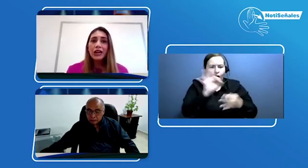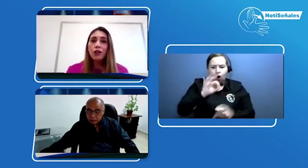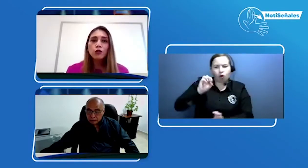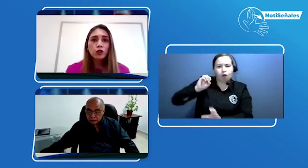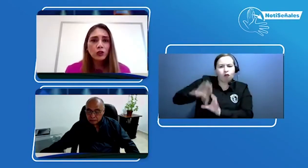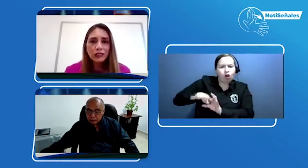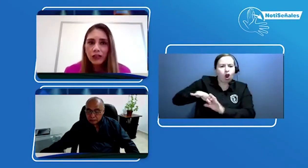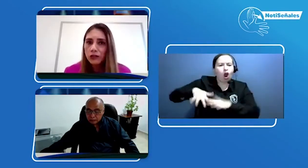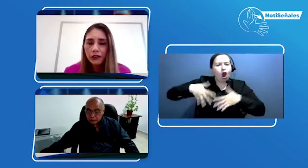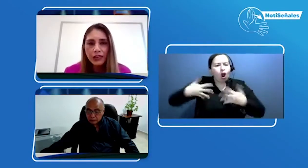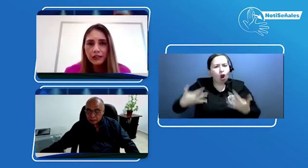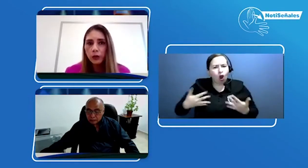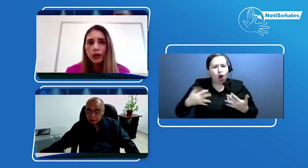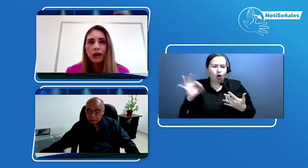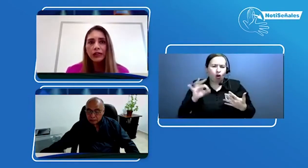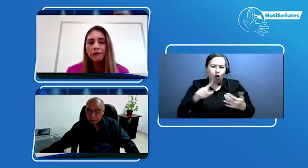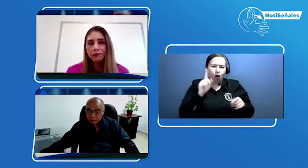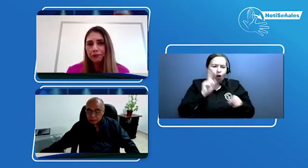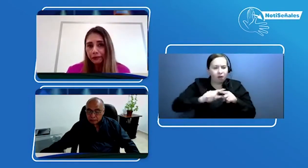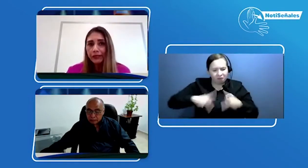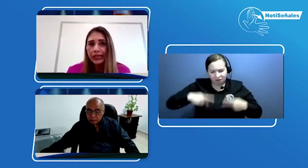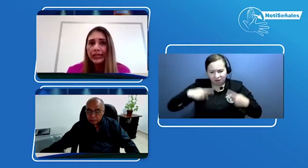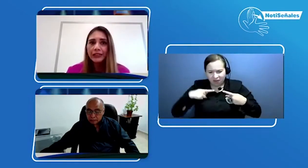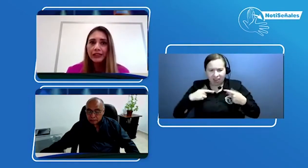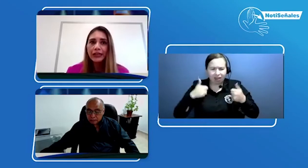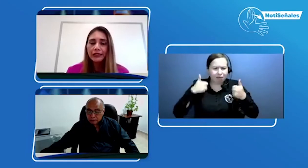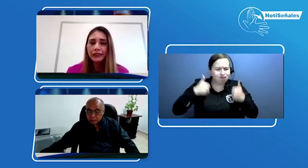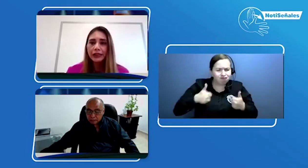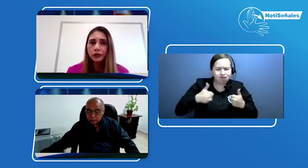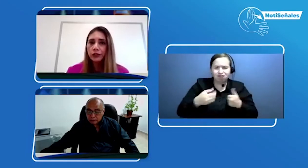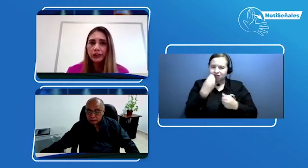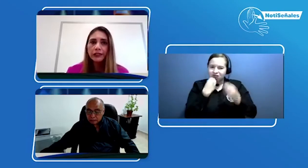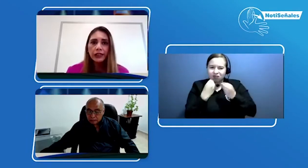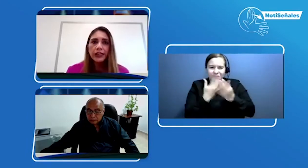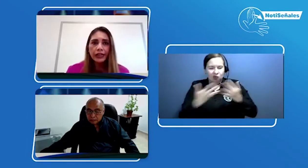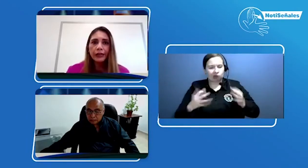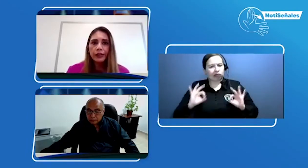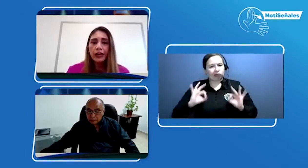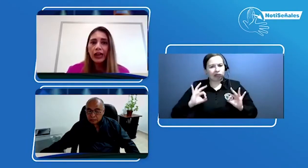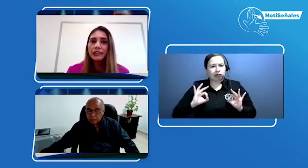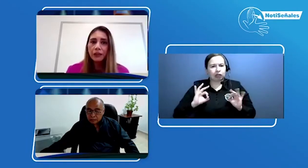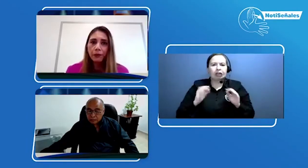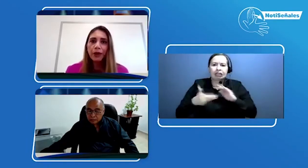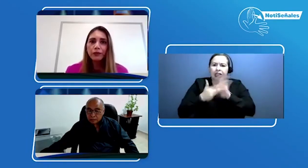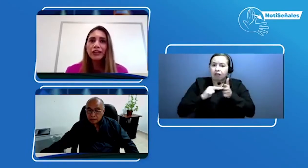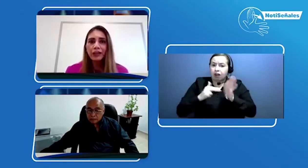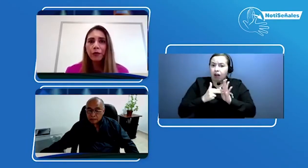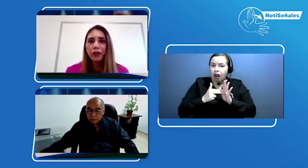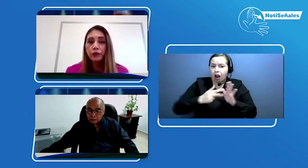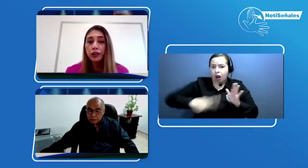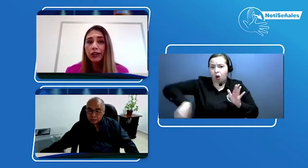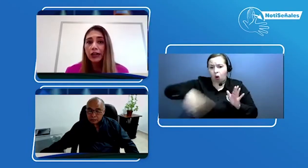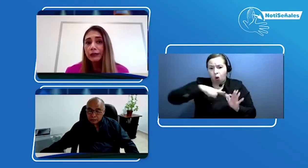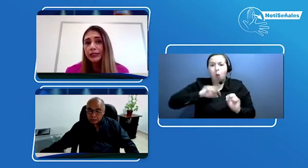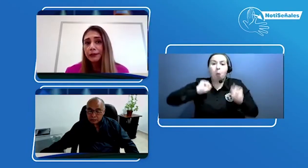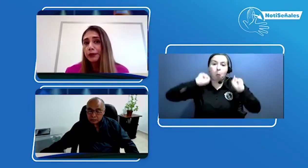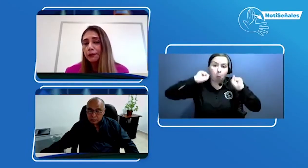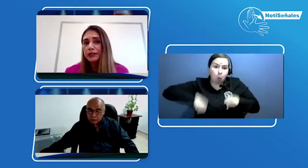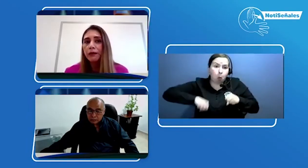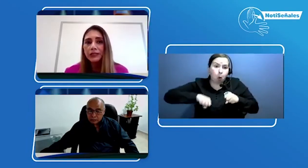la adopción de estilos de vida saludable, etcétera, etcétera. Entonces, creo que así podríamos cerrar la brecha porque a veces